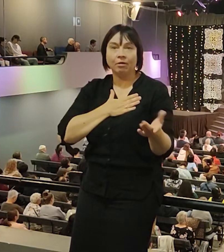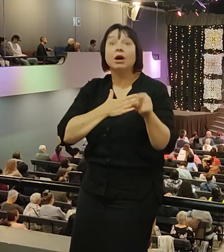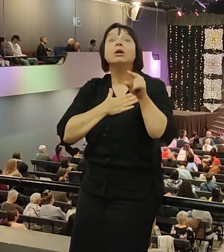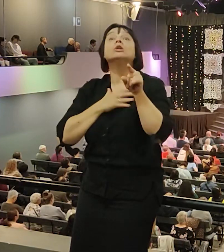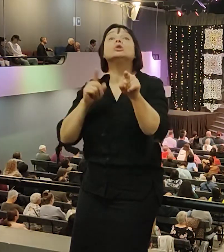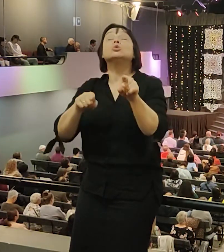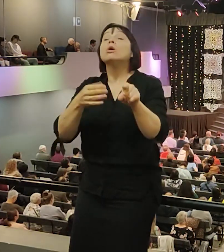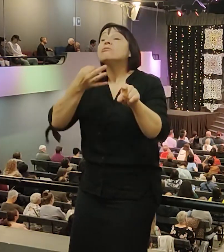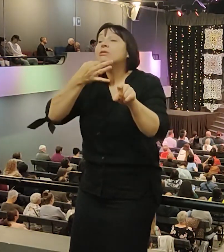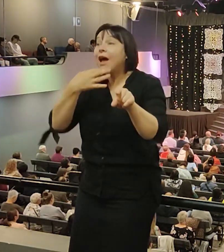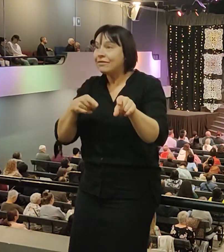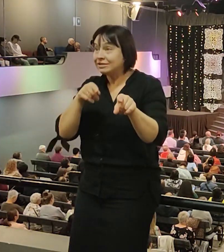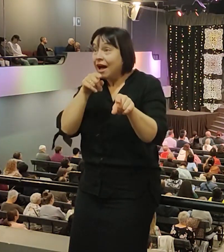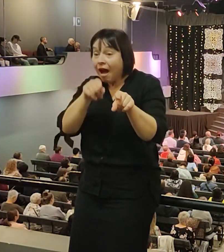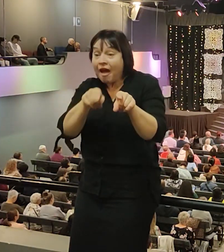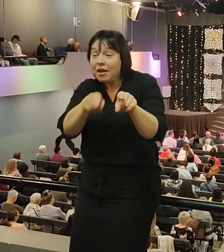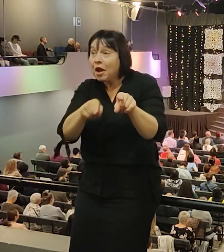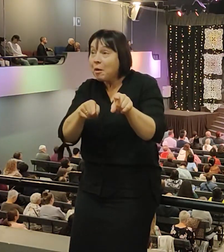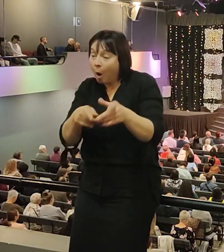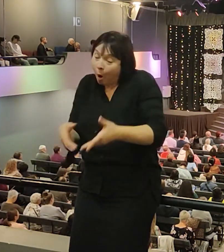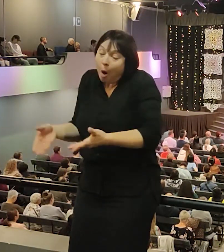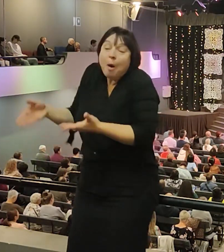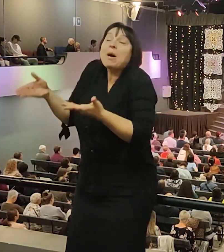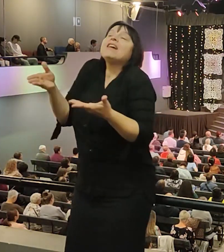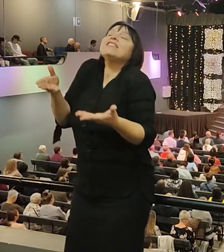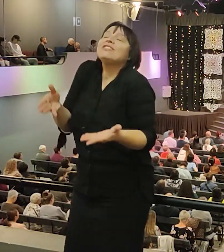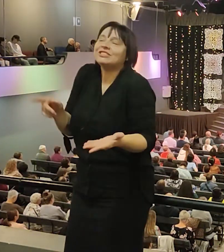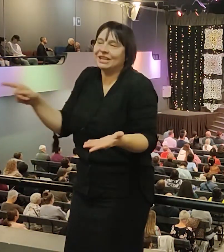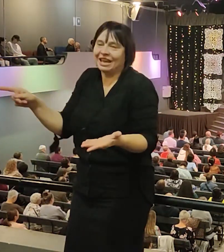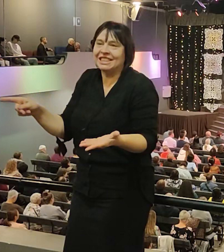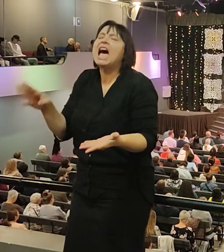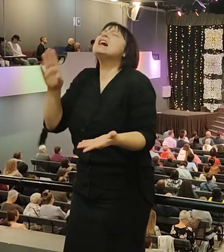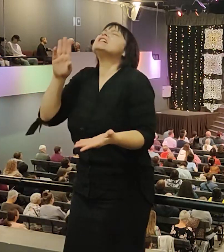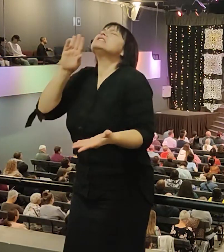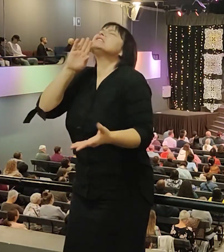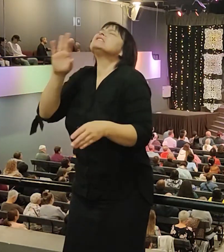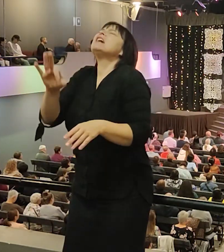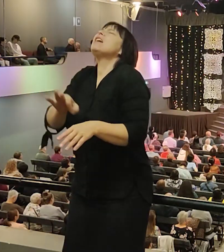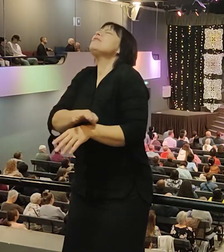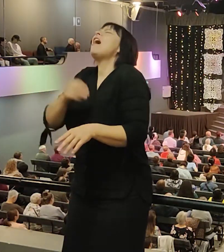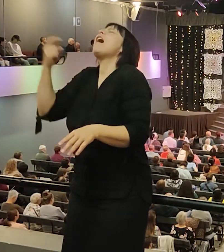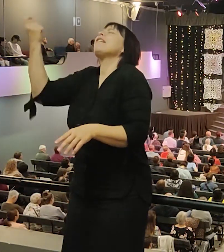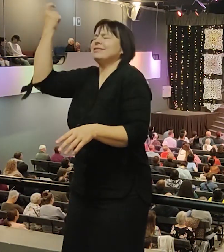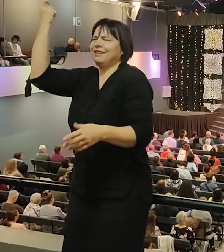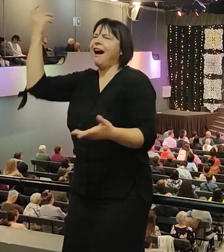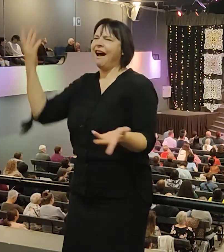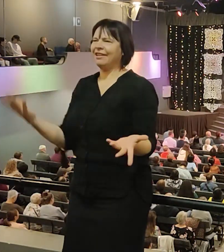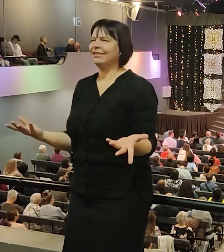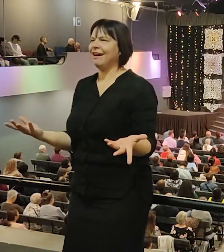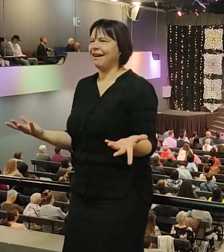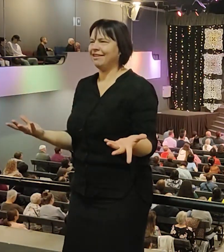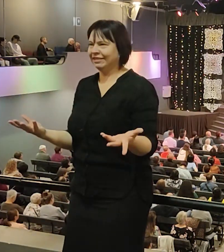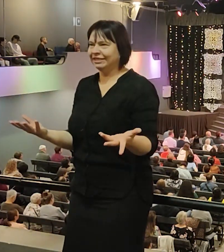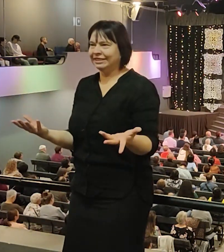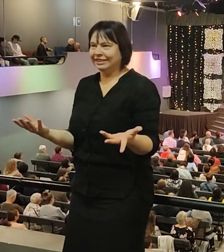предложение было такое, особое предложение. У него не только был он господином дома, он мог стать бы и